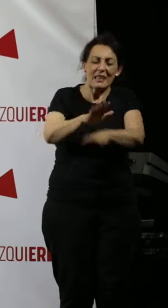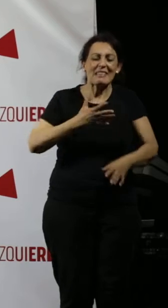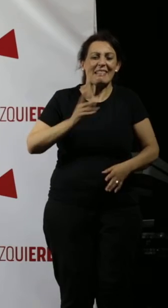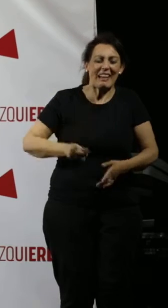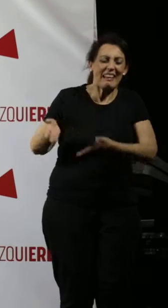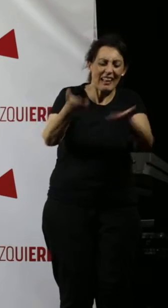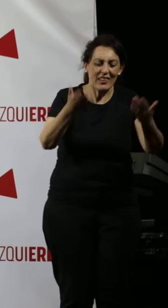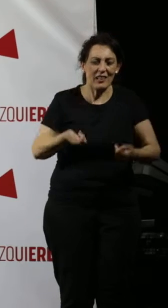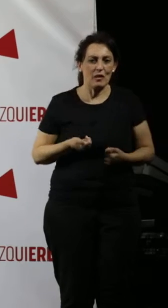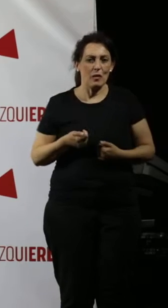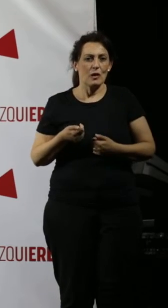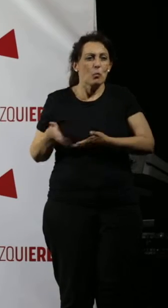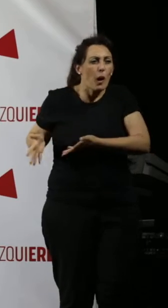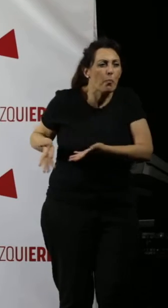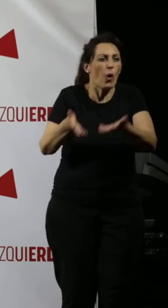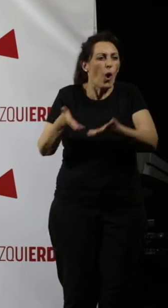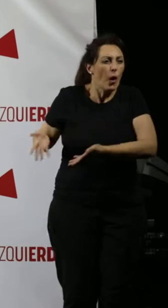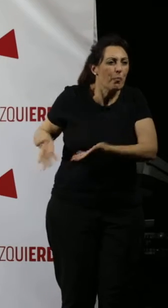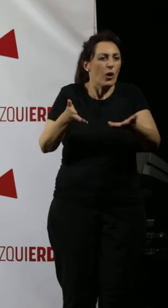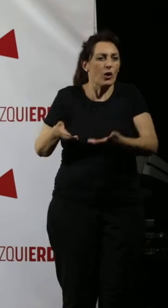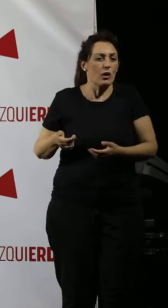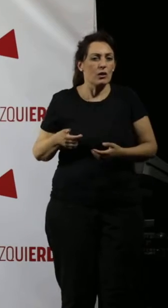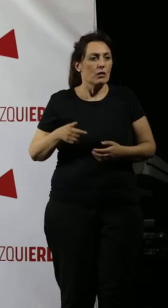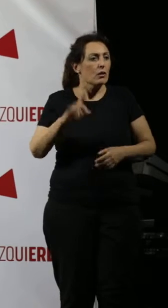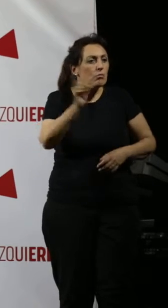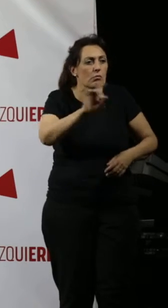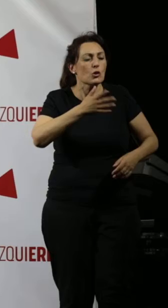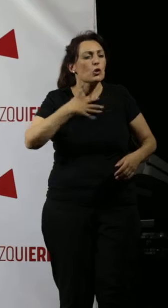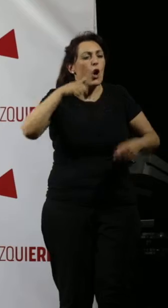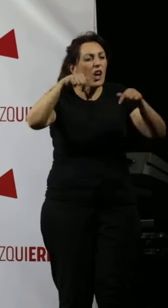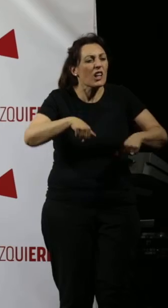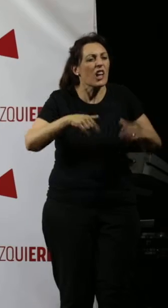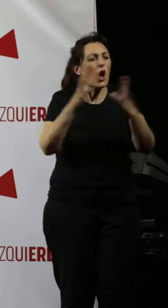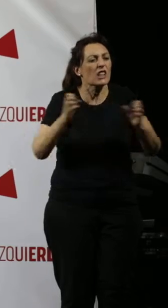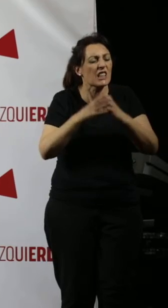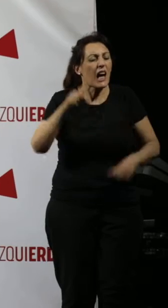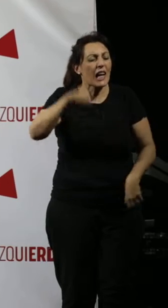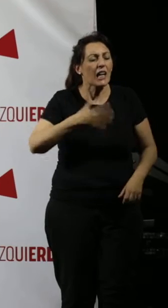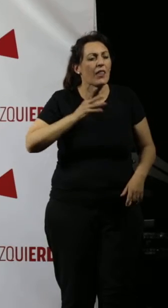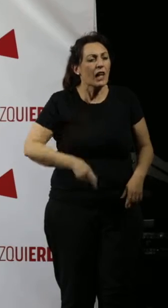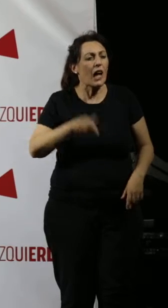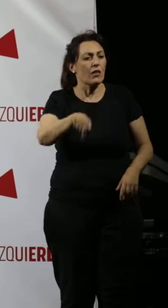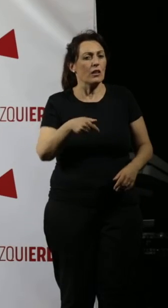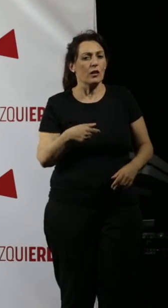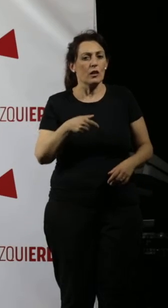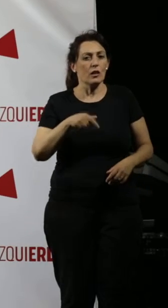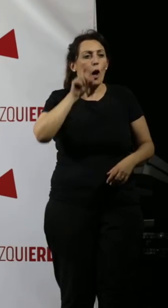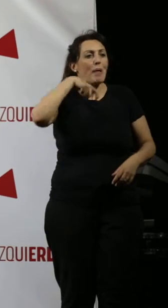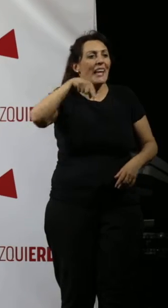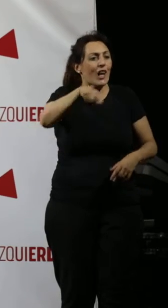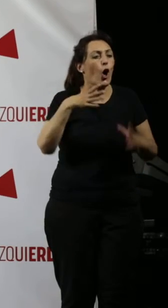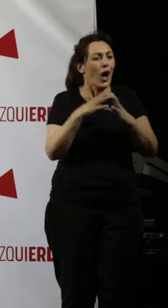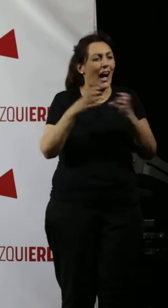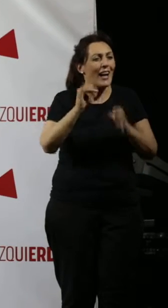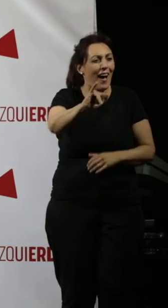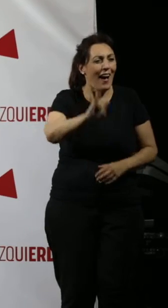Córdoba y lo empujone. Yo quiero para esta ciudad gente que tiene ganas de ser alcalde de Córdoba. Y Perico tiene cara de ser